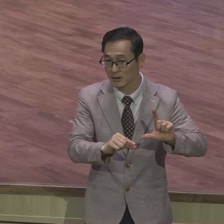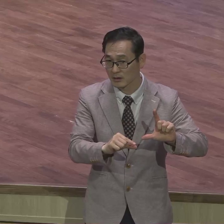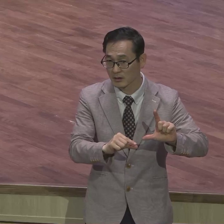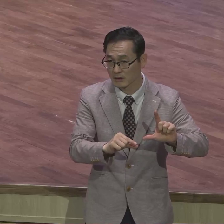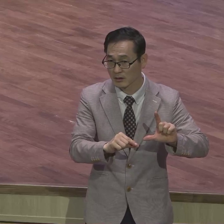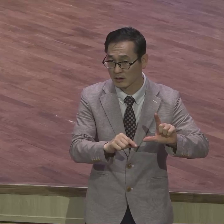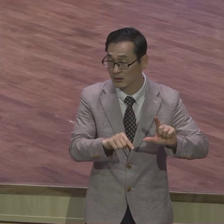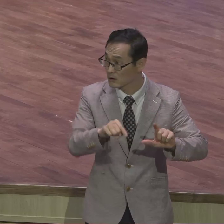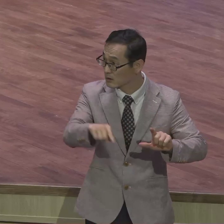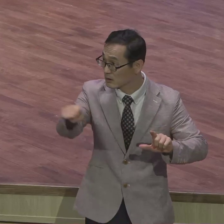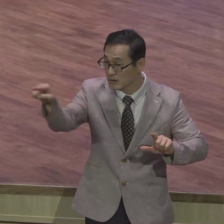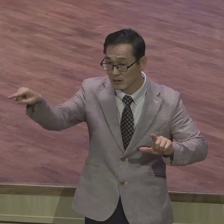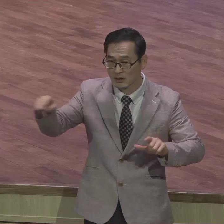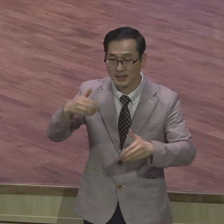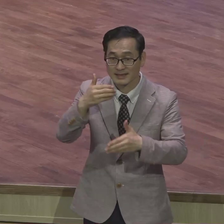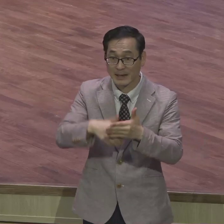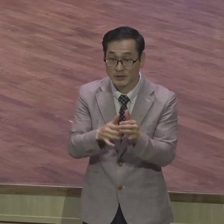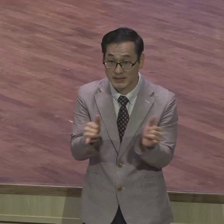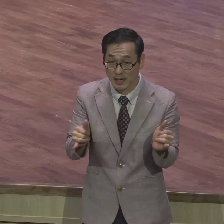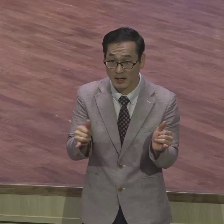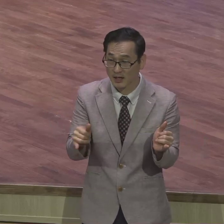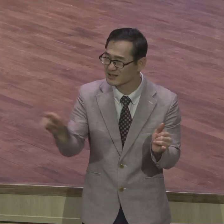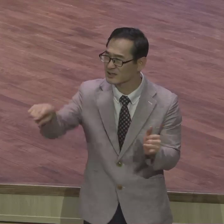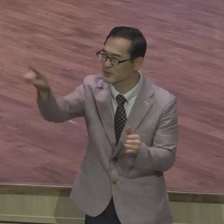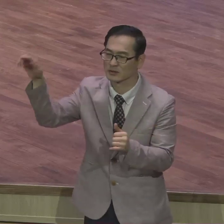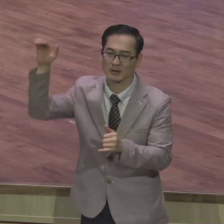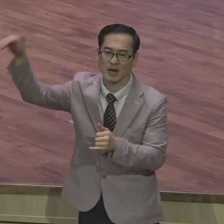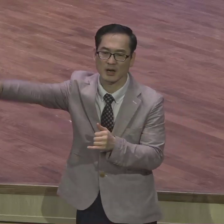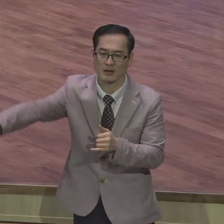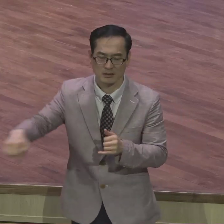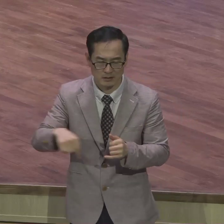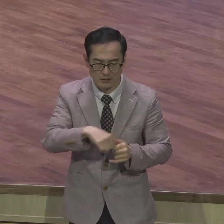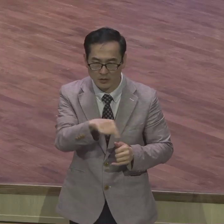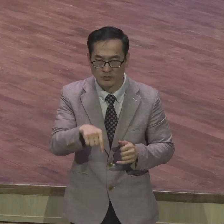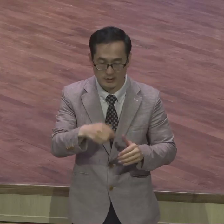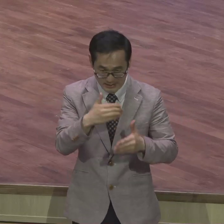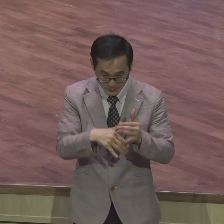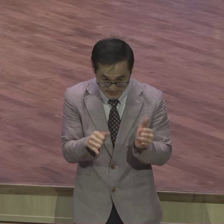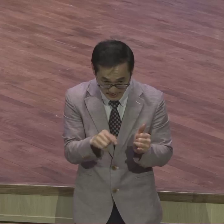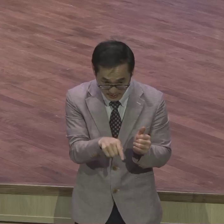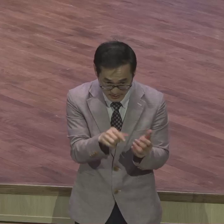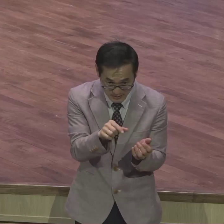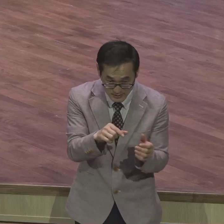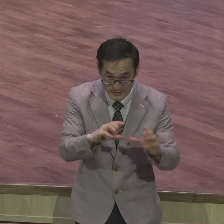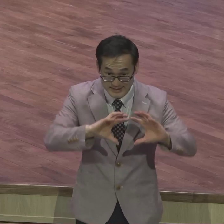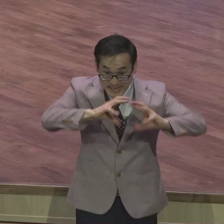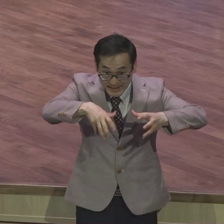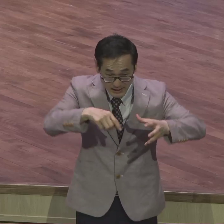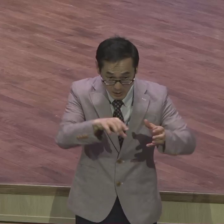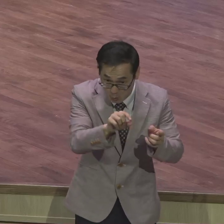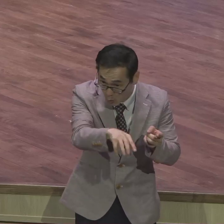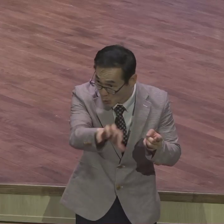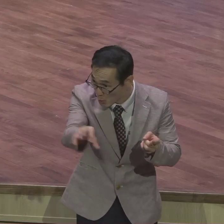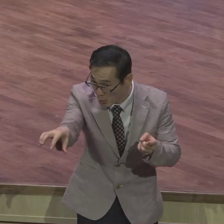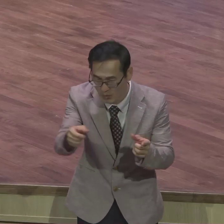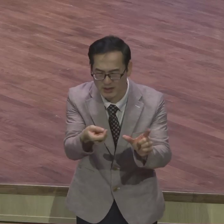랩너트라니까요 그래서 랩너트라는 말은요 대다수 사람들이 불신앙의 자리에 있습니다